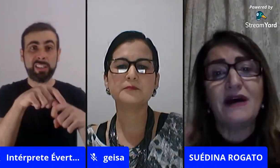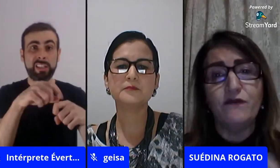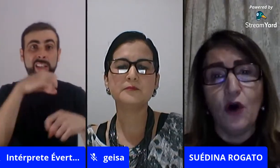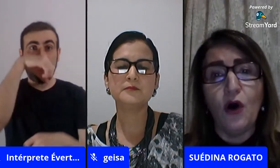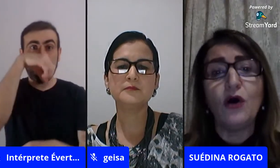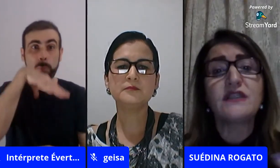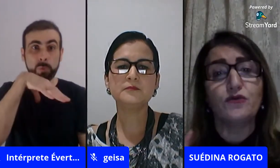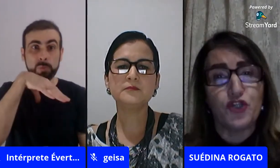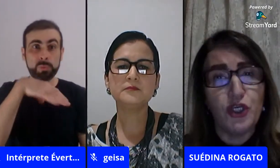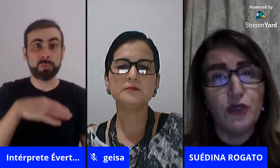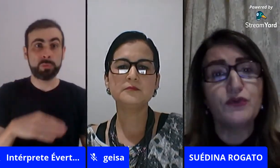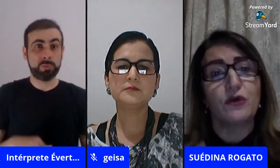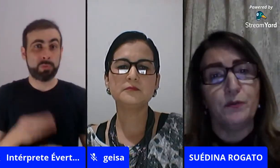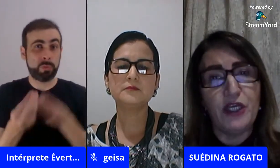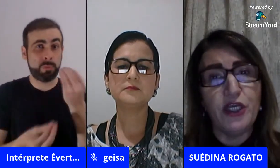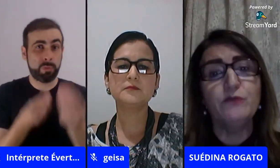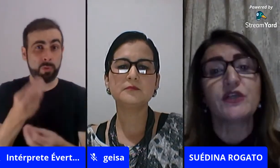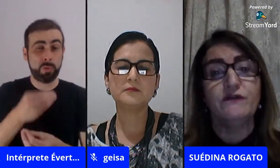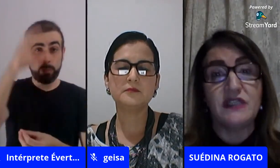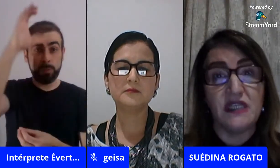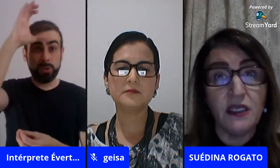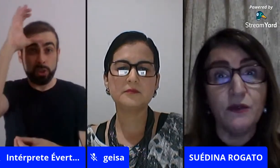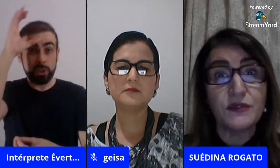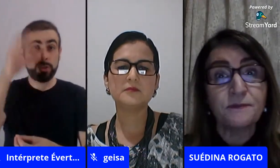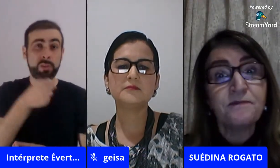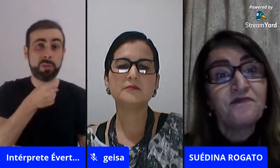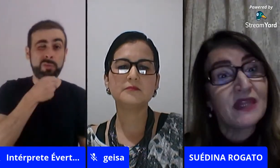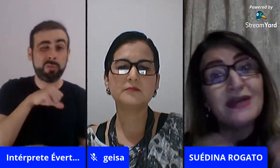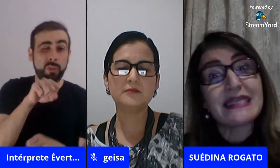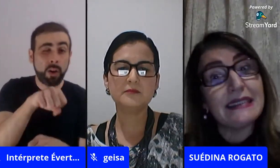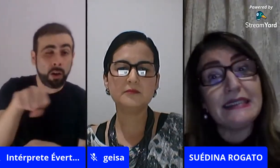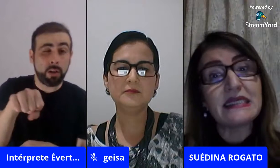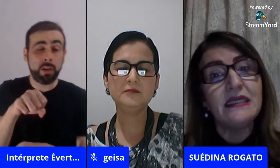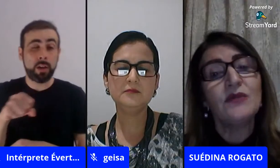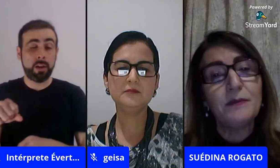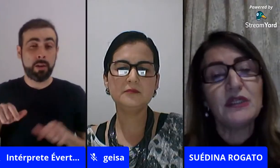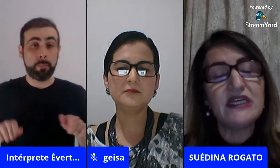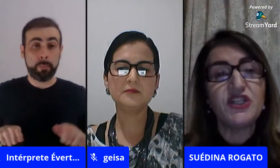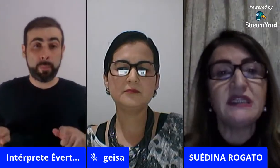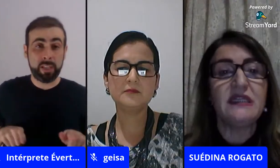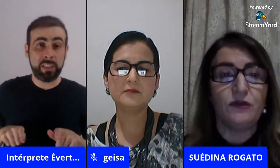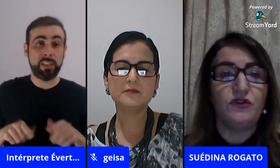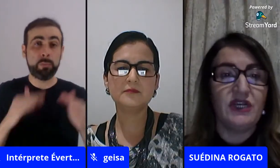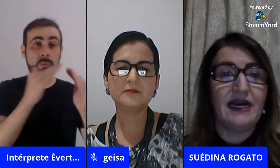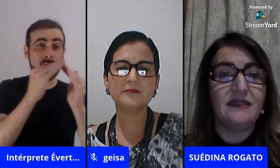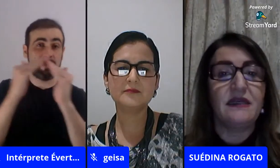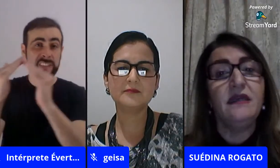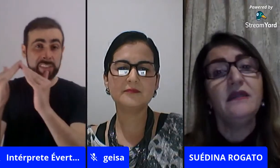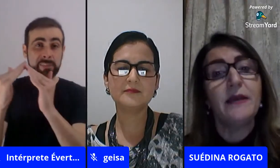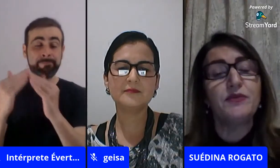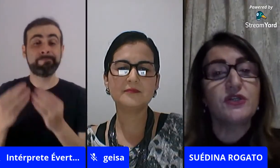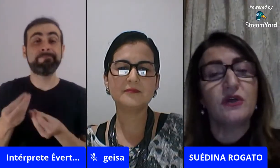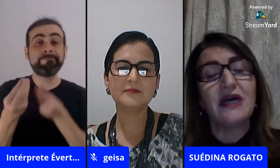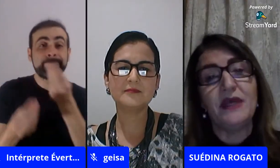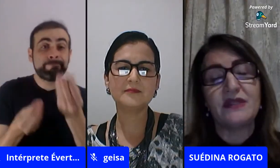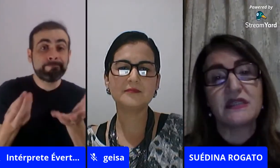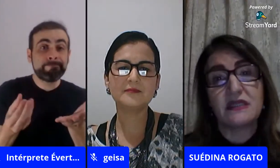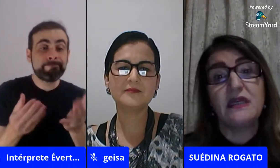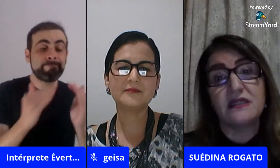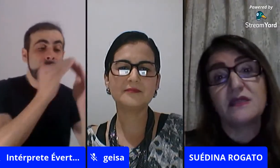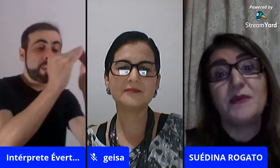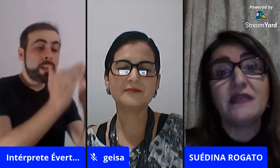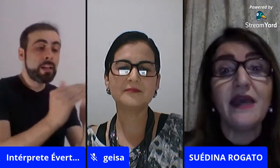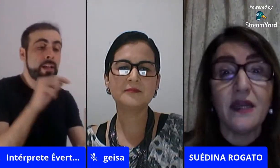pais, são avós, são tios, são primos, são vizinhos. Então, essa criança não está protegida dentro de casa. E, em tempos de